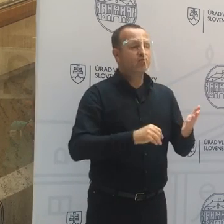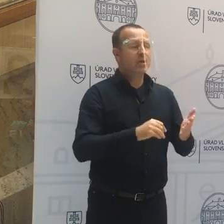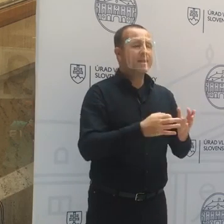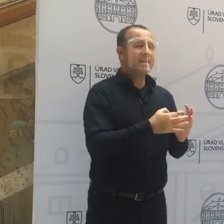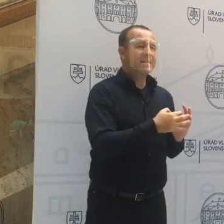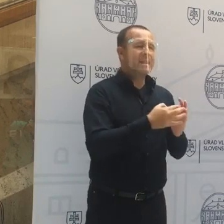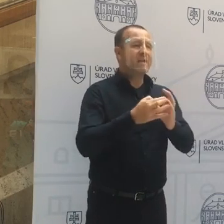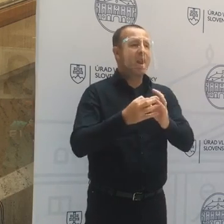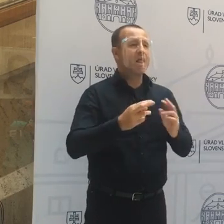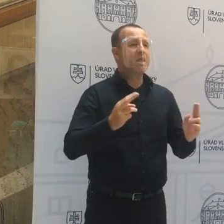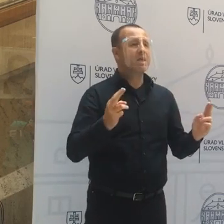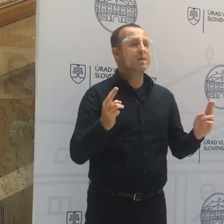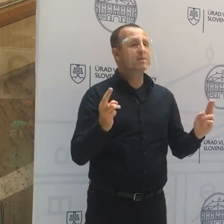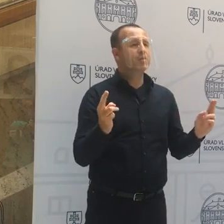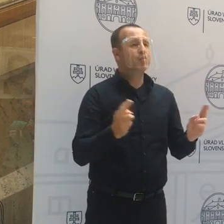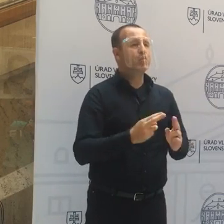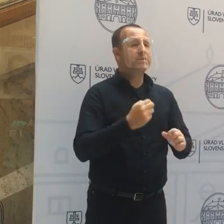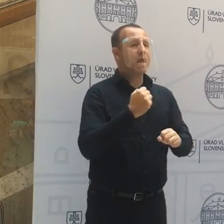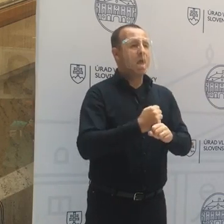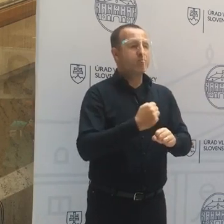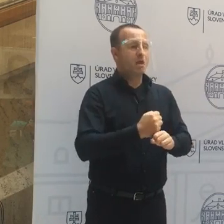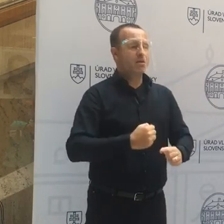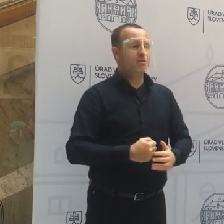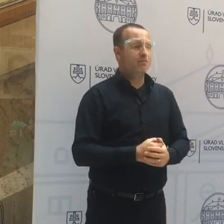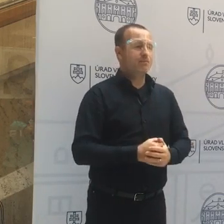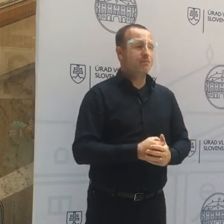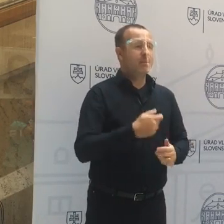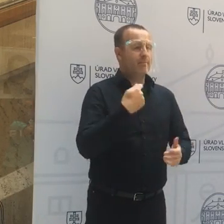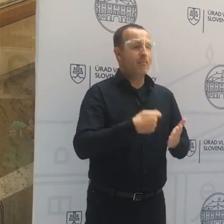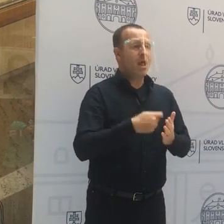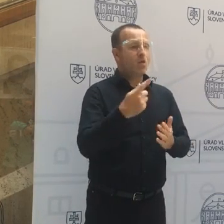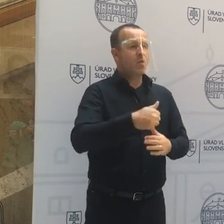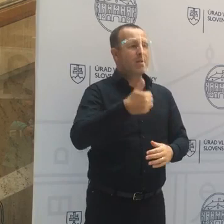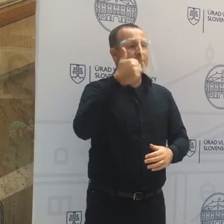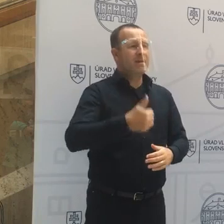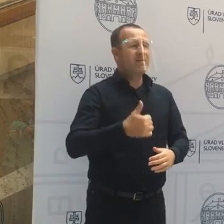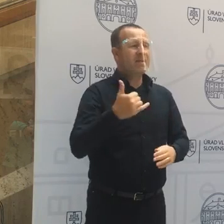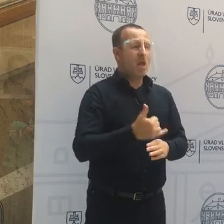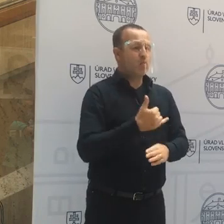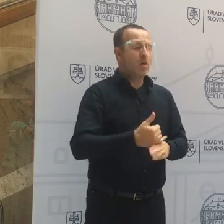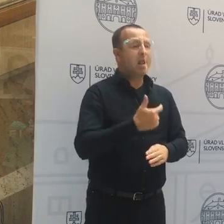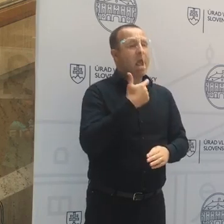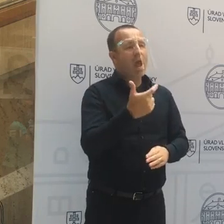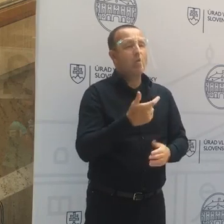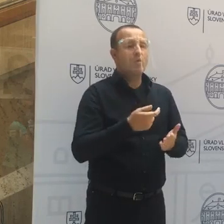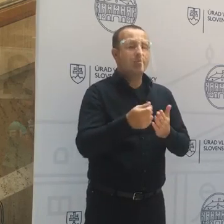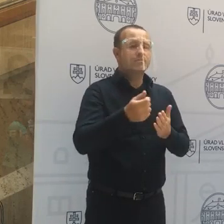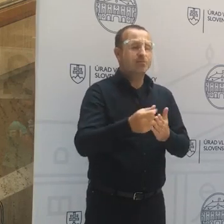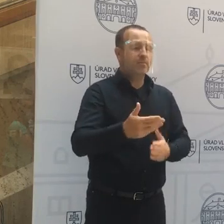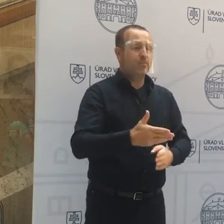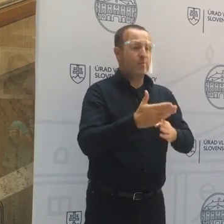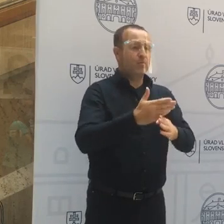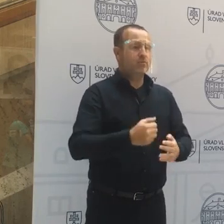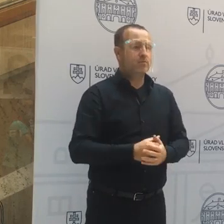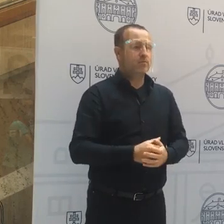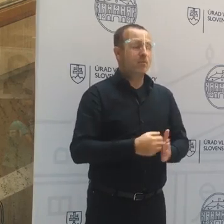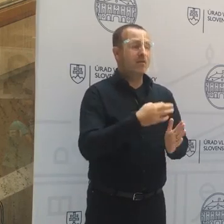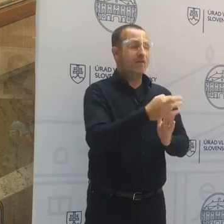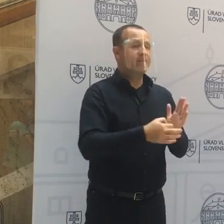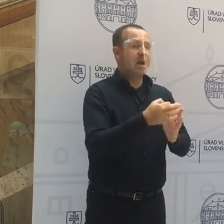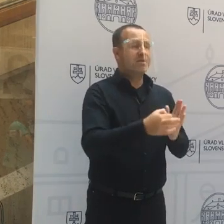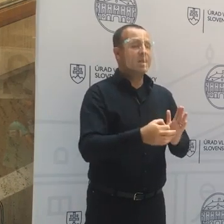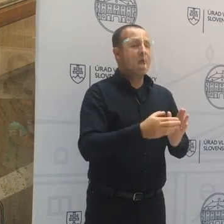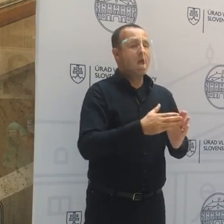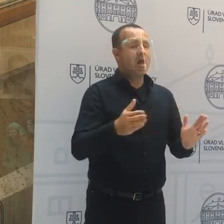kurzarbeit, ktorý bude platiť od 1.1., ako sa bude vyplácať pomoc. Vo fáze 0,